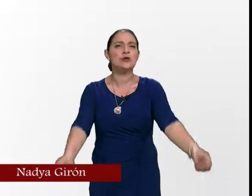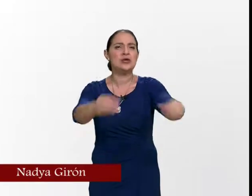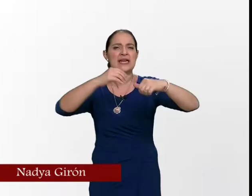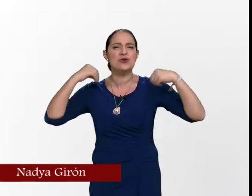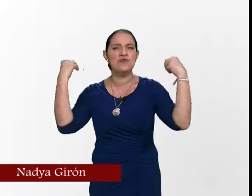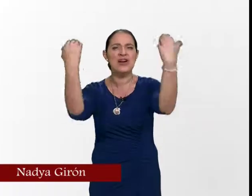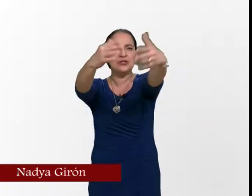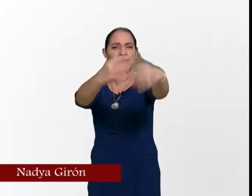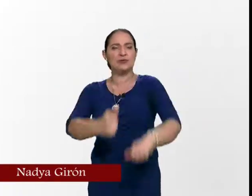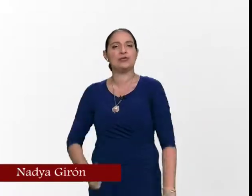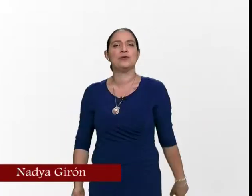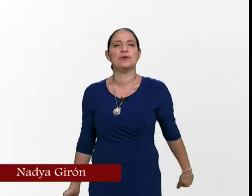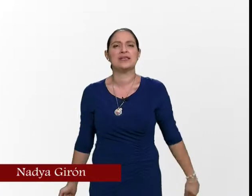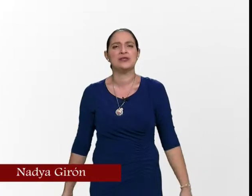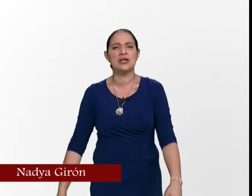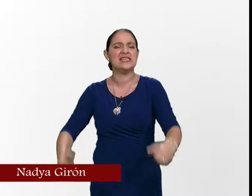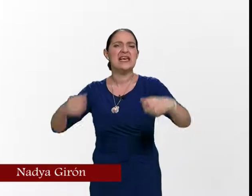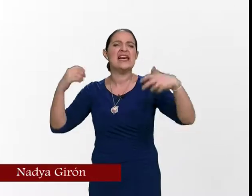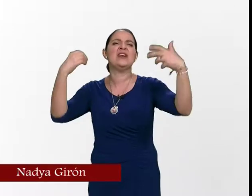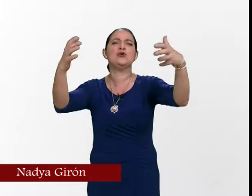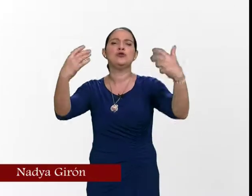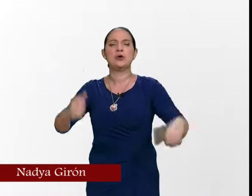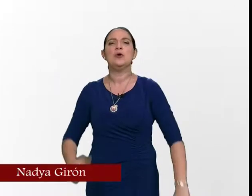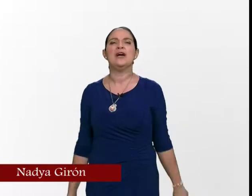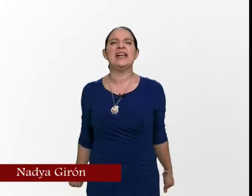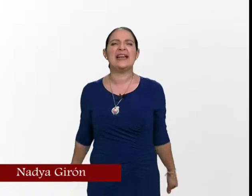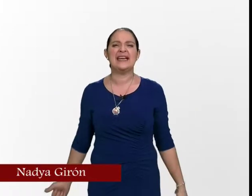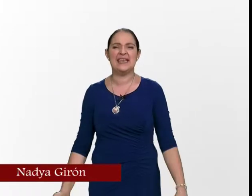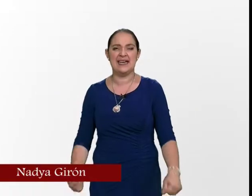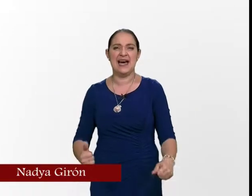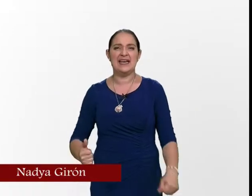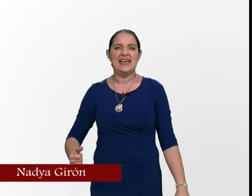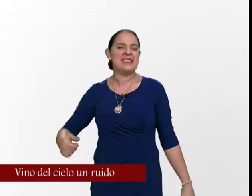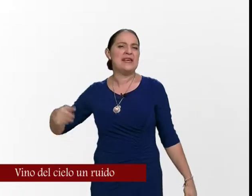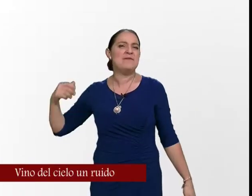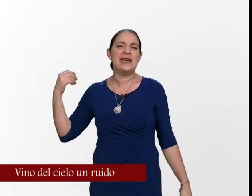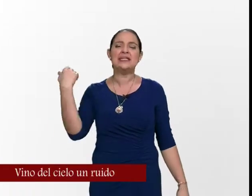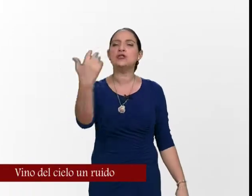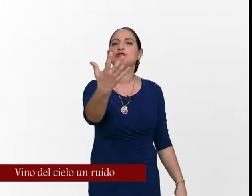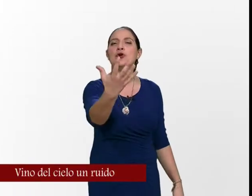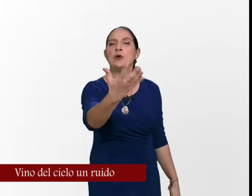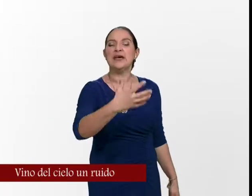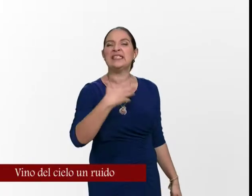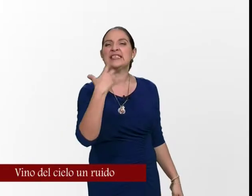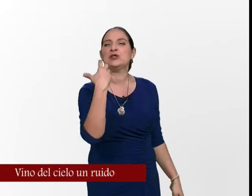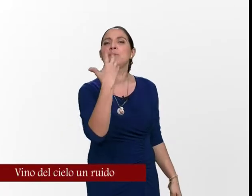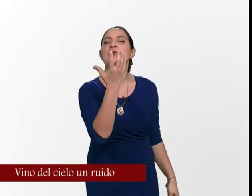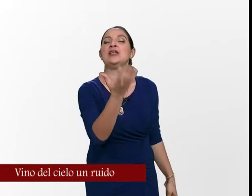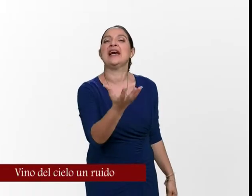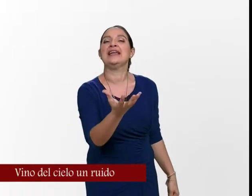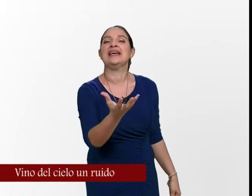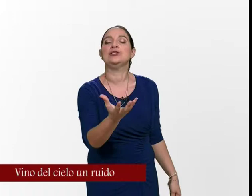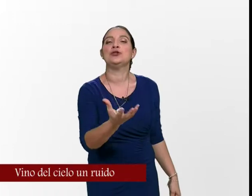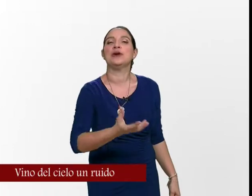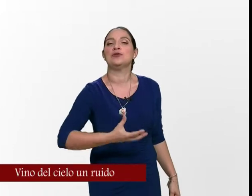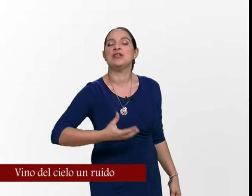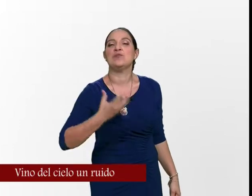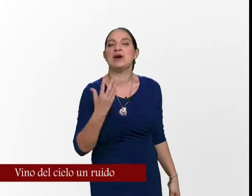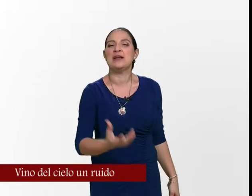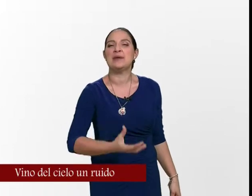renovando en nuestros corazones el gozo la alegría ese viento ese soplo de aliento que nos devuelve